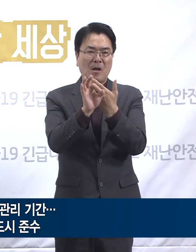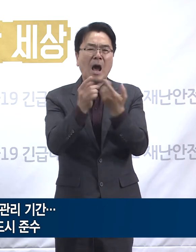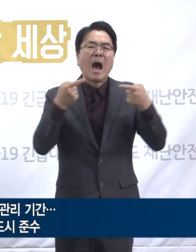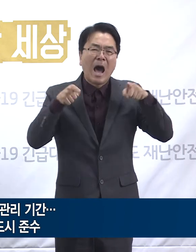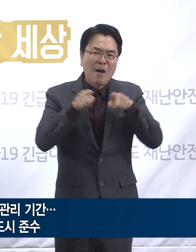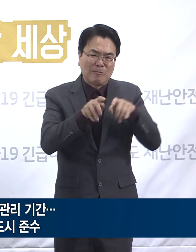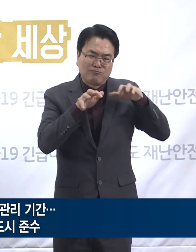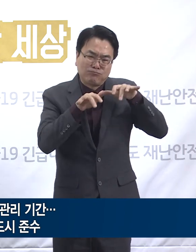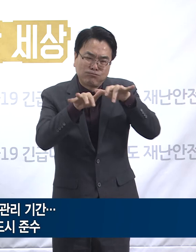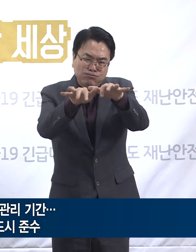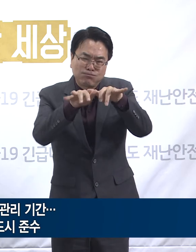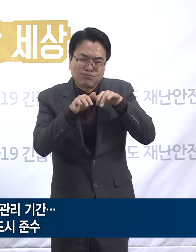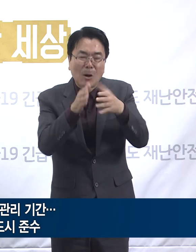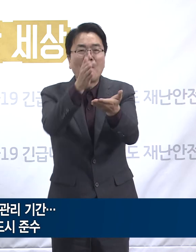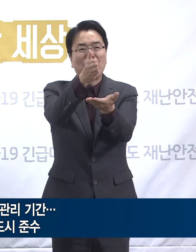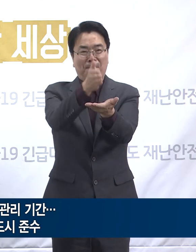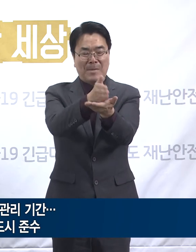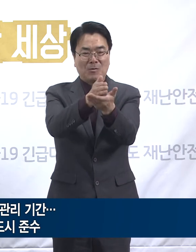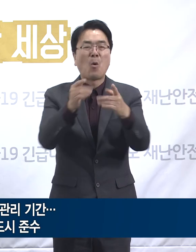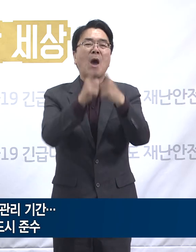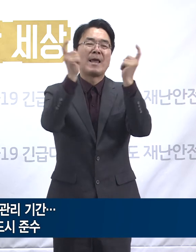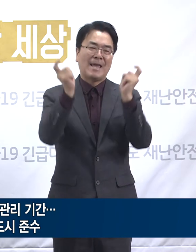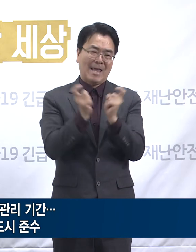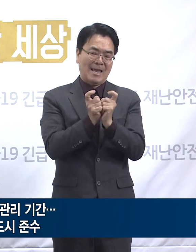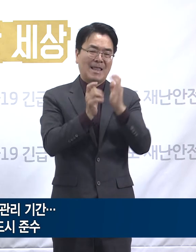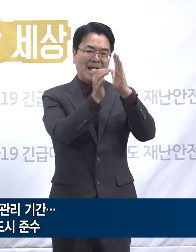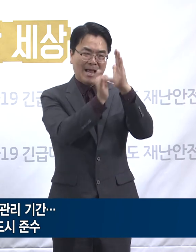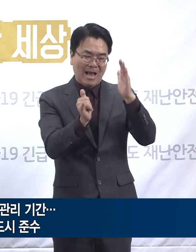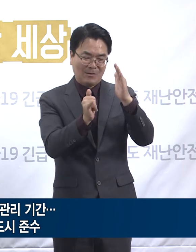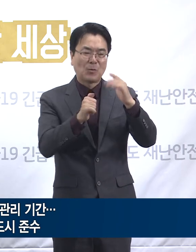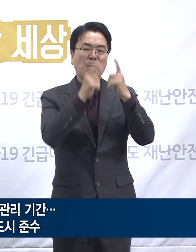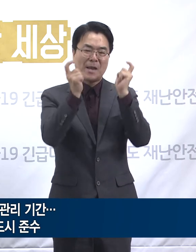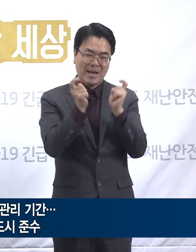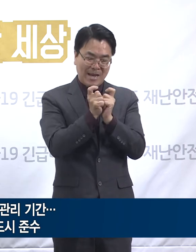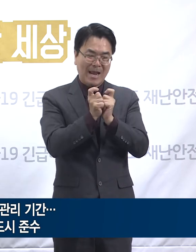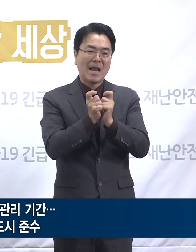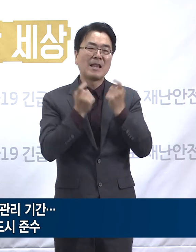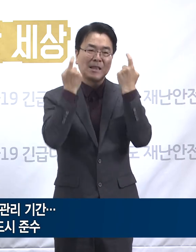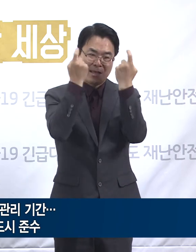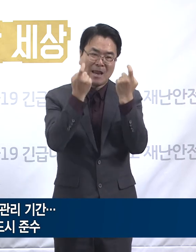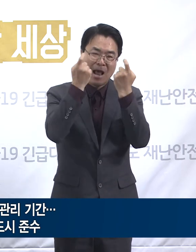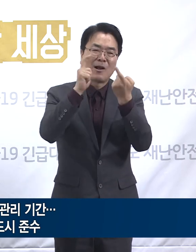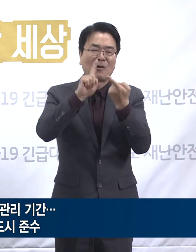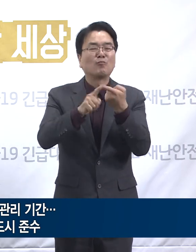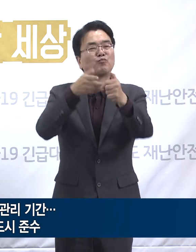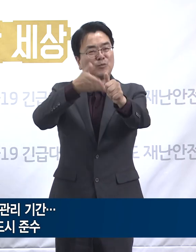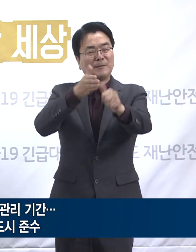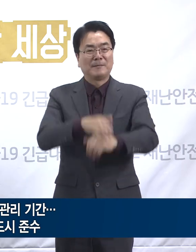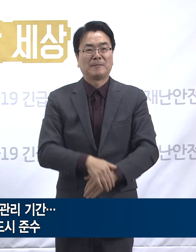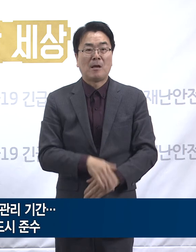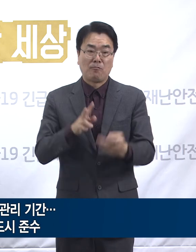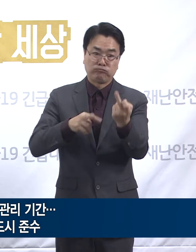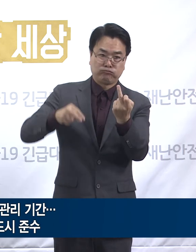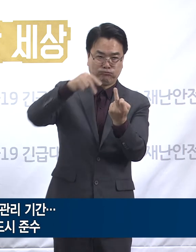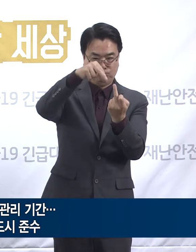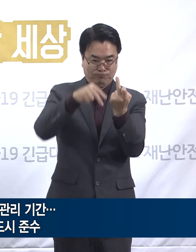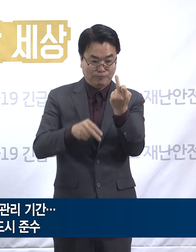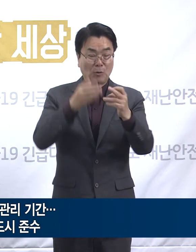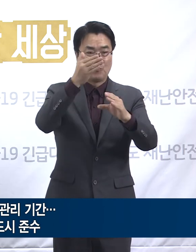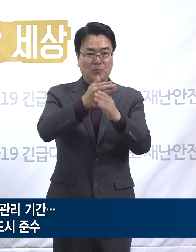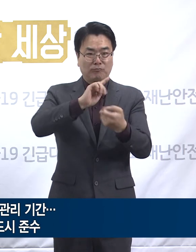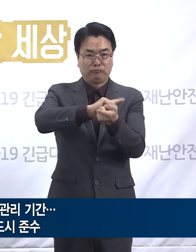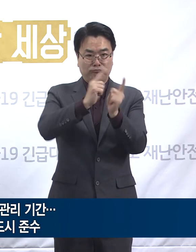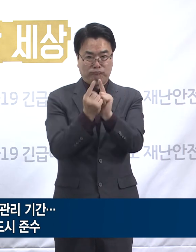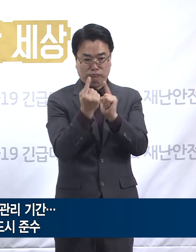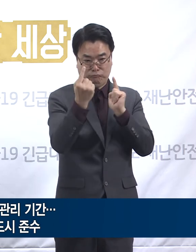집 근처에서 가족 단위로 개인 차량을 이용하여 다녀오시기를 당부드리겠습니다. 산행 중에는 2m 이상